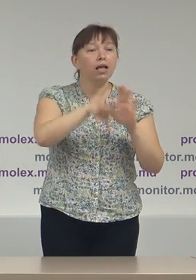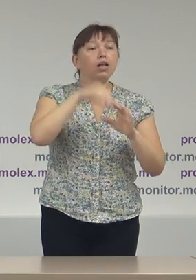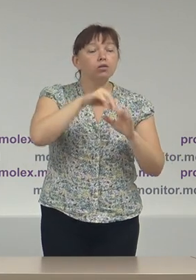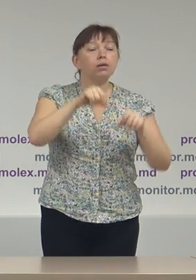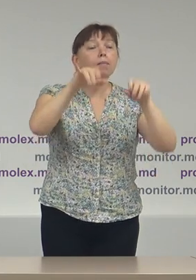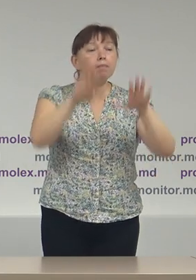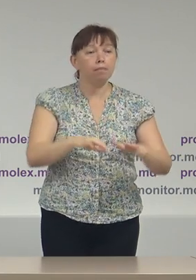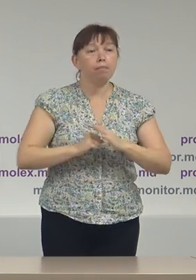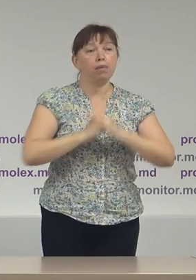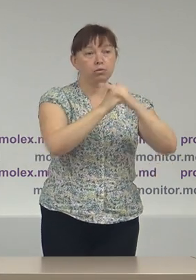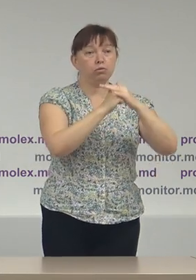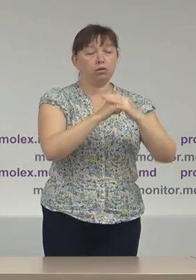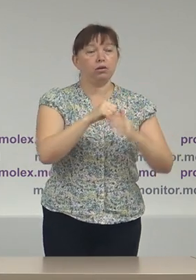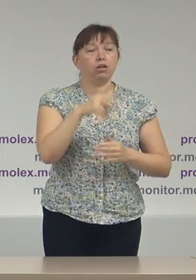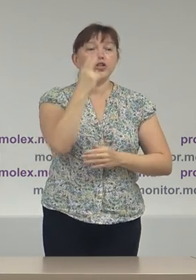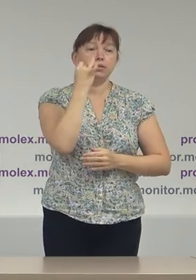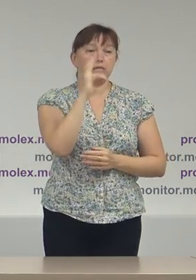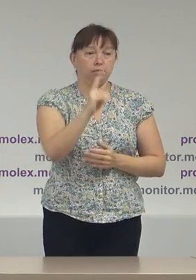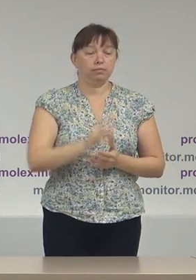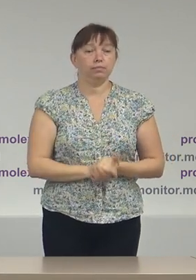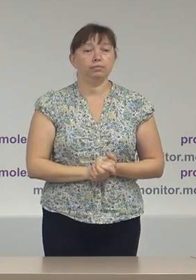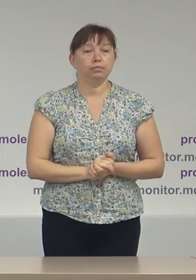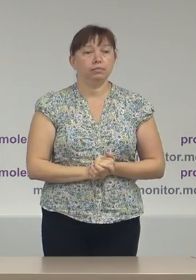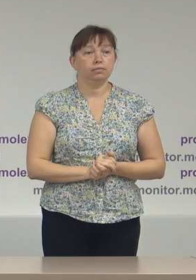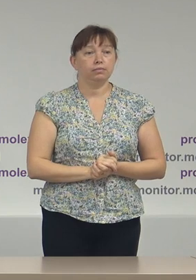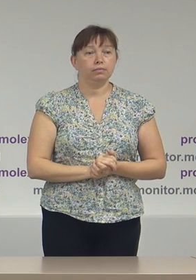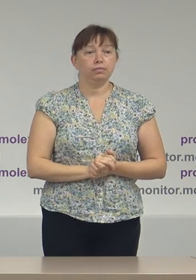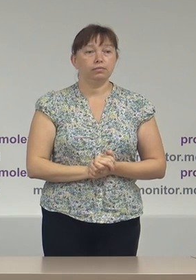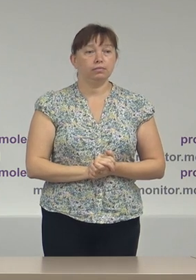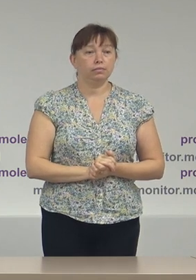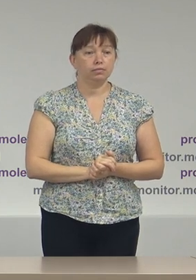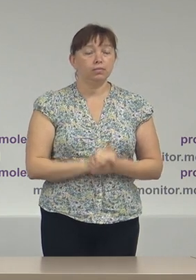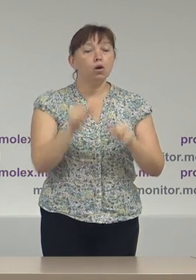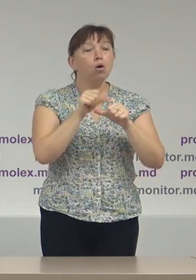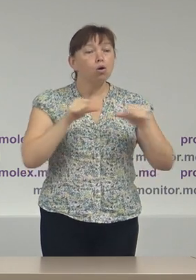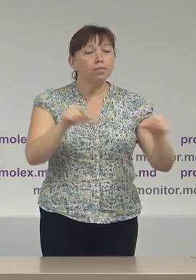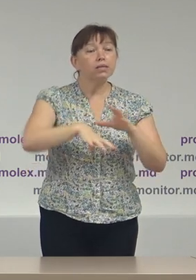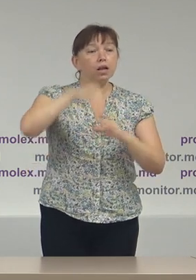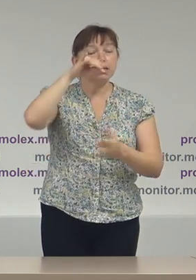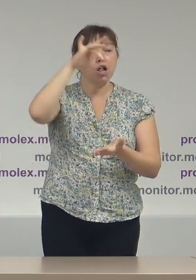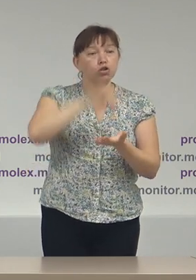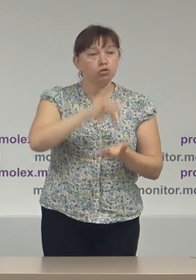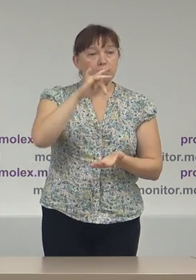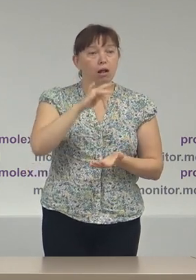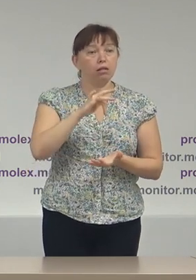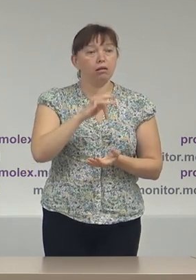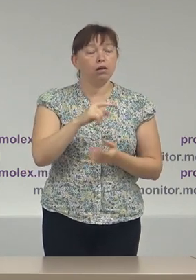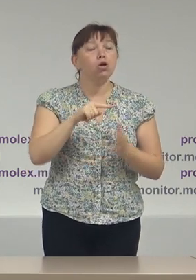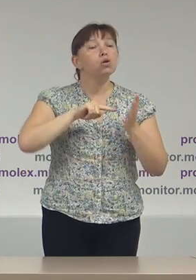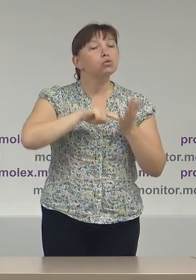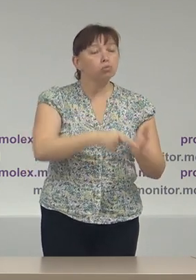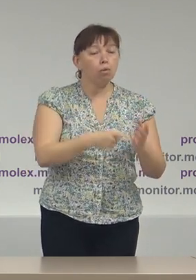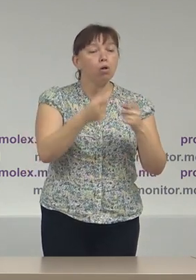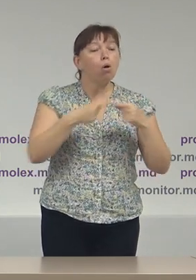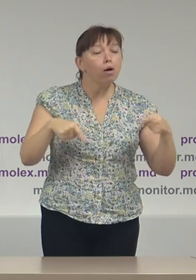hotărârii adoptate de Comisia Electorală Centrală. Comisia Electorală Centrală, în scopul